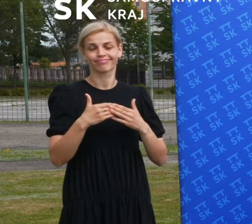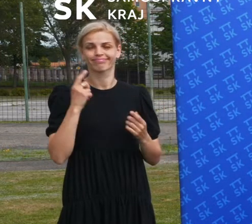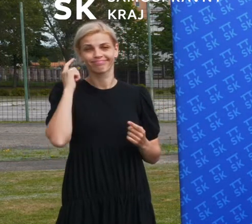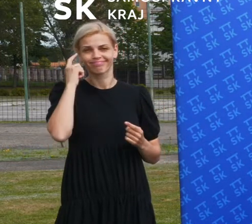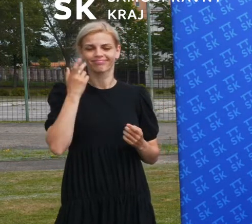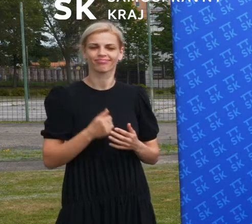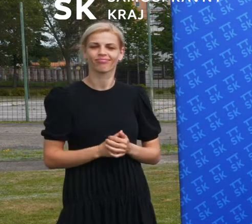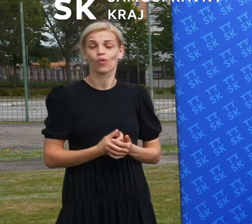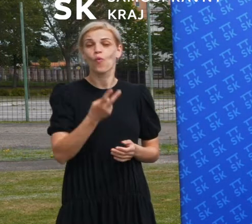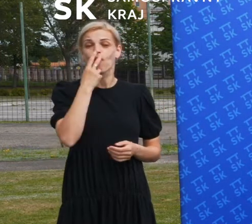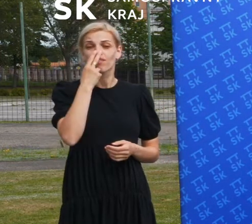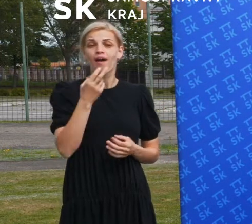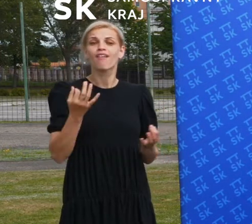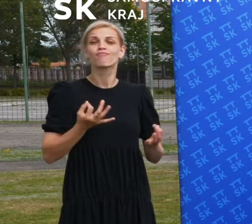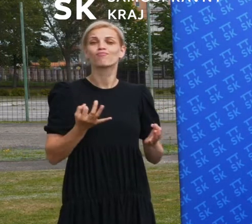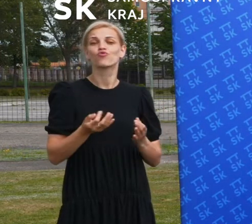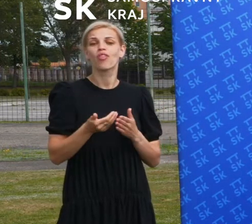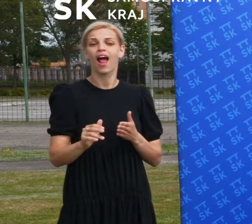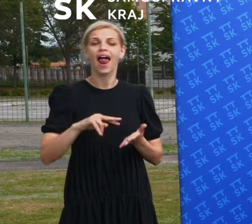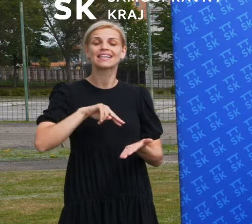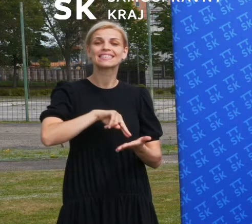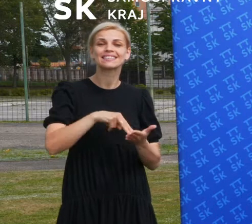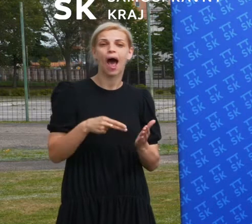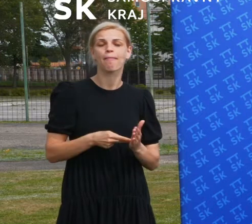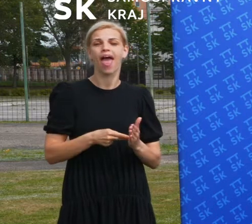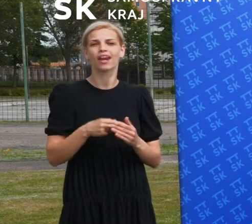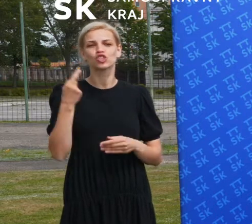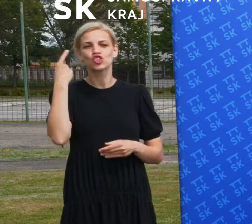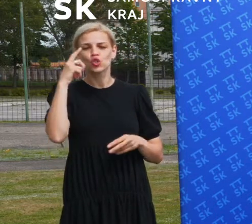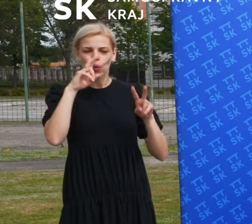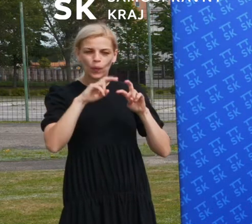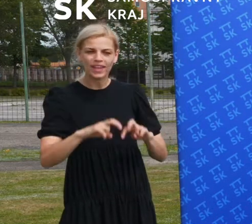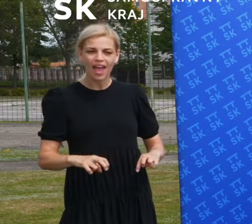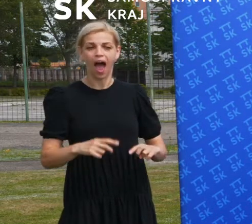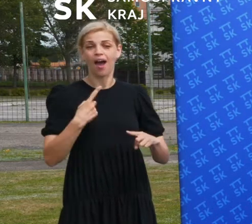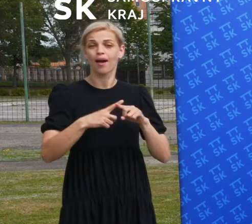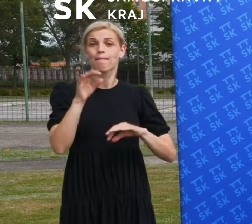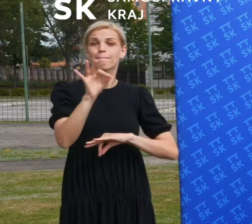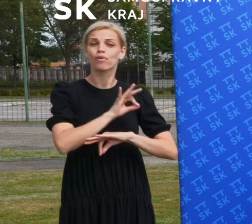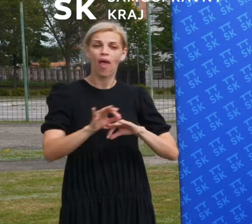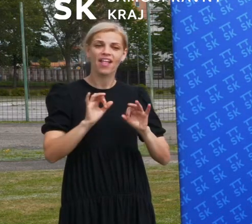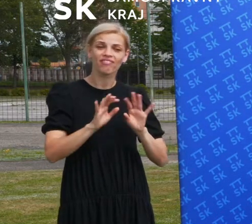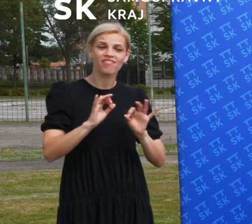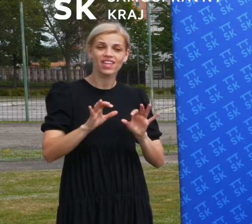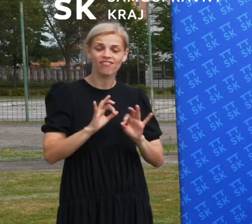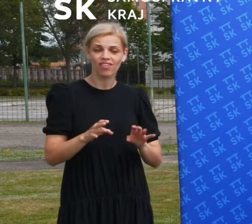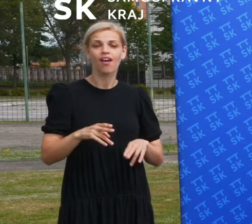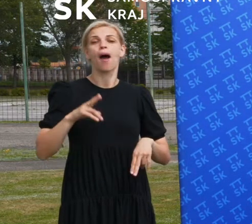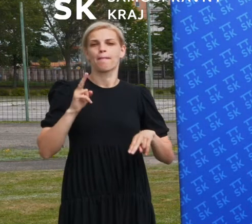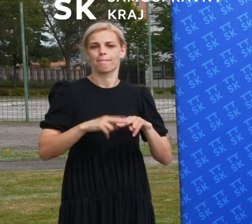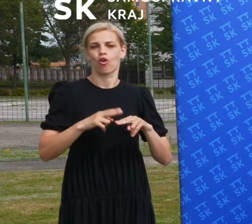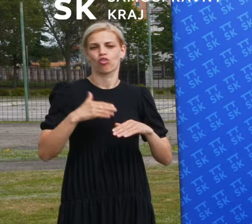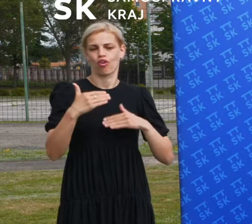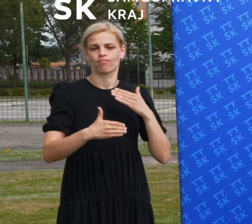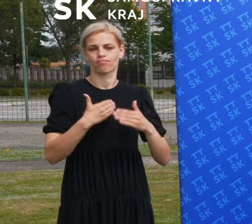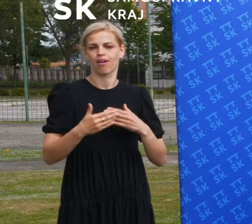Uvidíme, čo vypadne nie zo zámerov a štúdií, ale z konkrétnych projektov. Následne realizačný